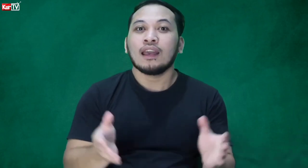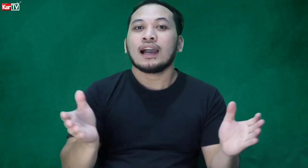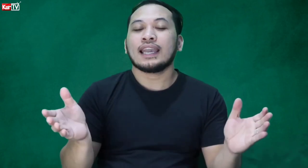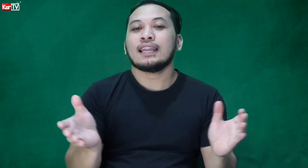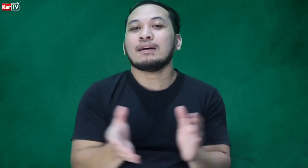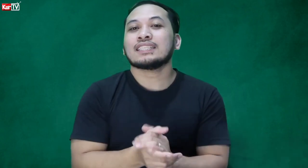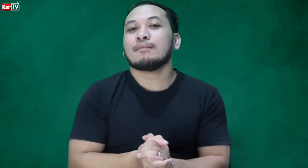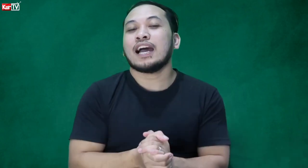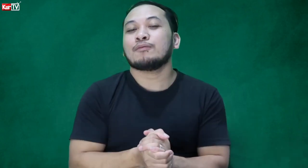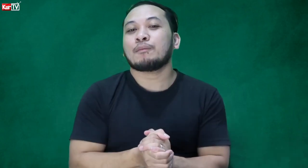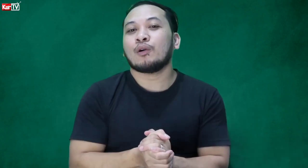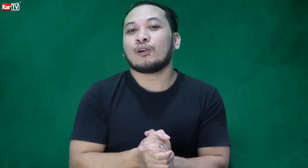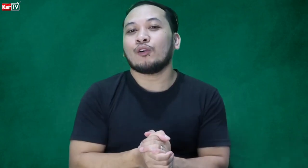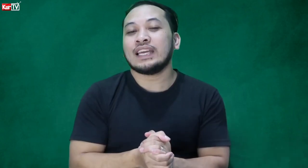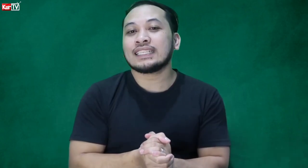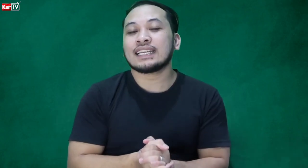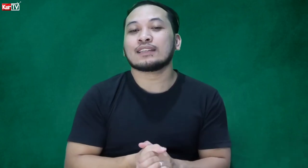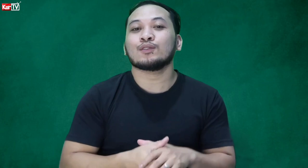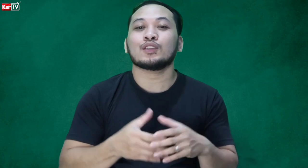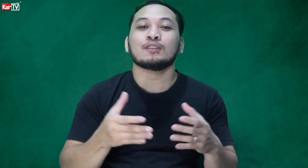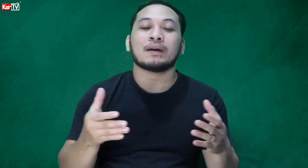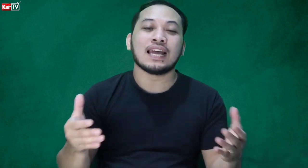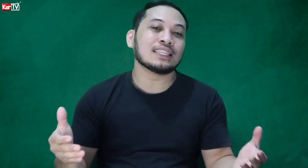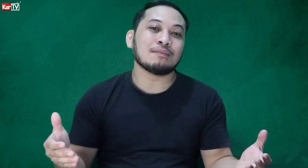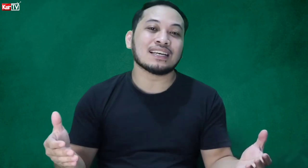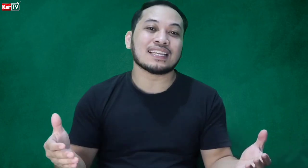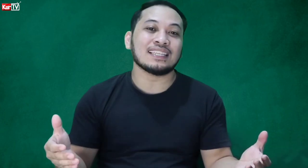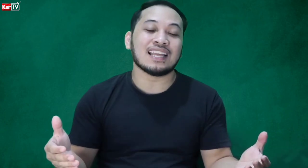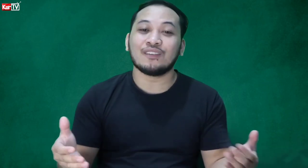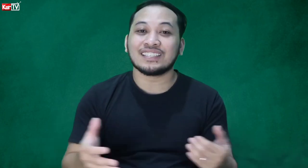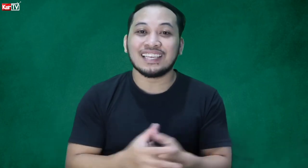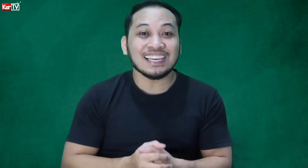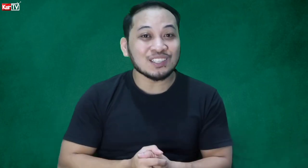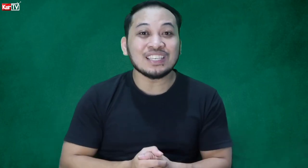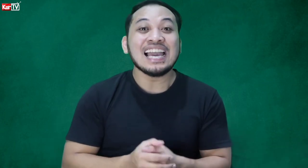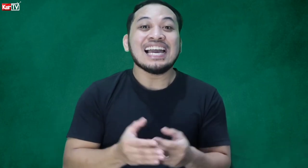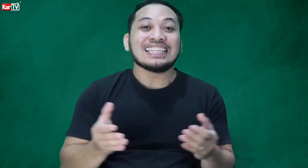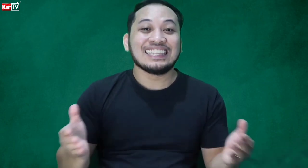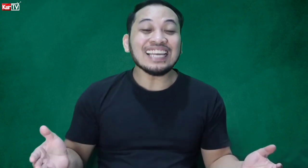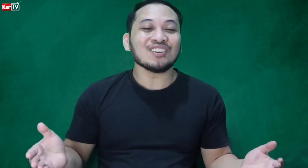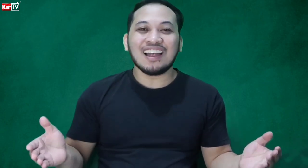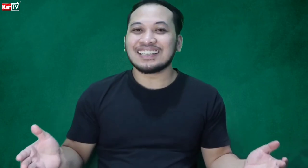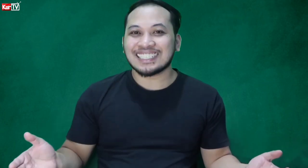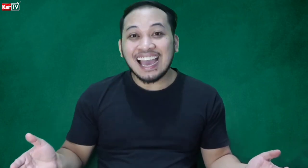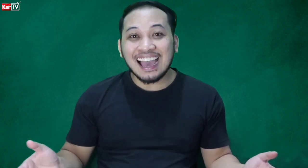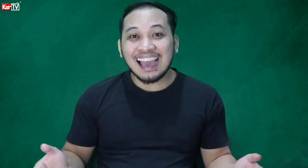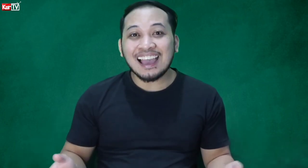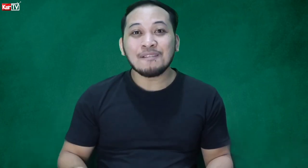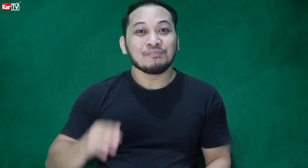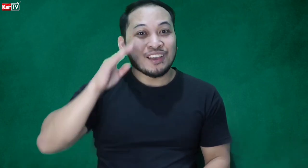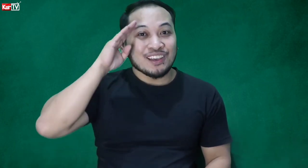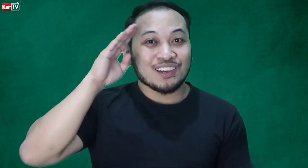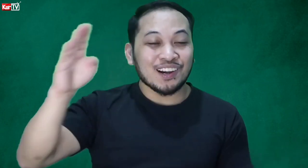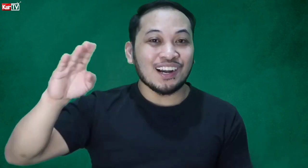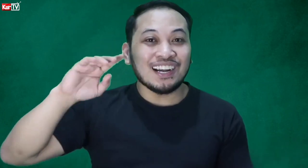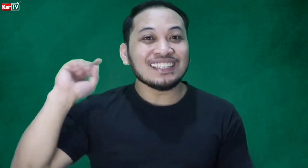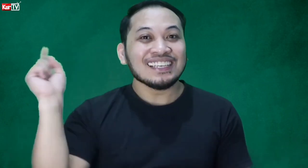Kaya naman, samahan nyo pa po ako ulit sa susunod pa nating mga sign language lesson dito lang sa Curve